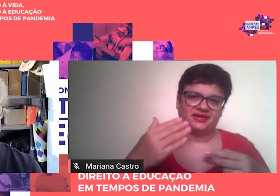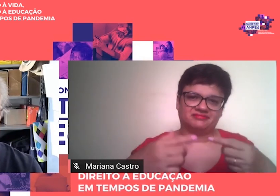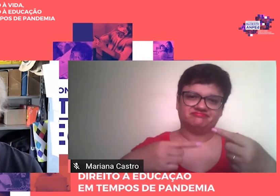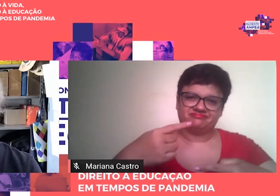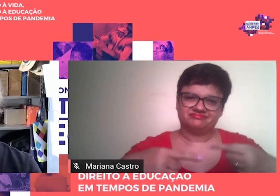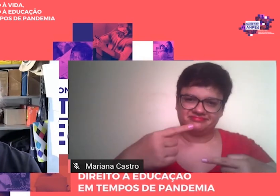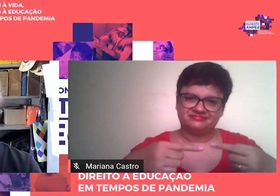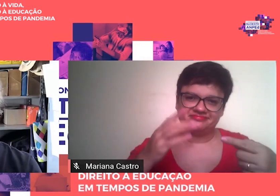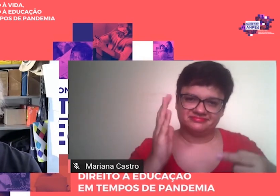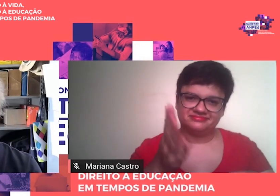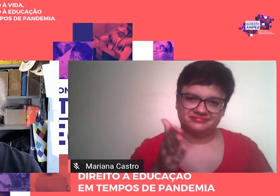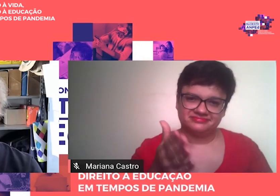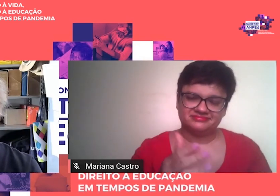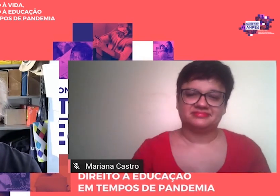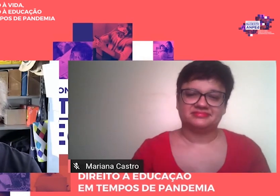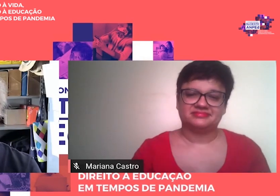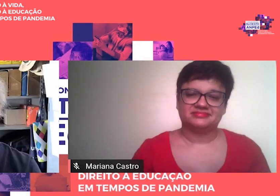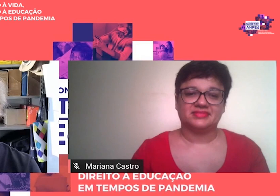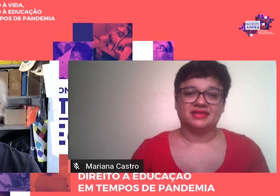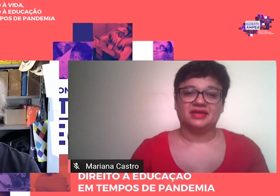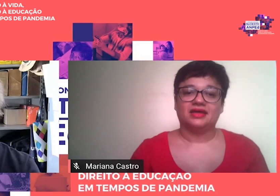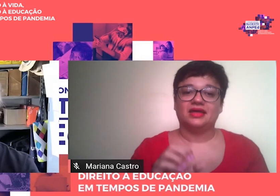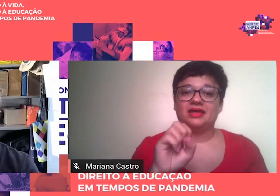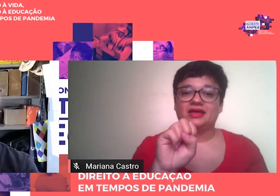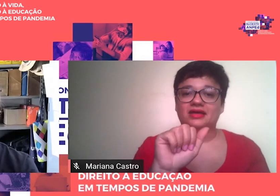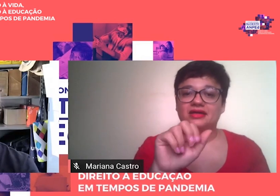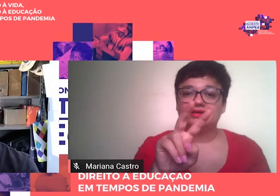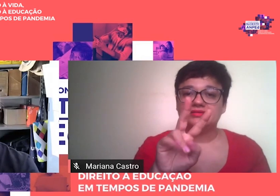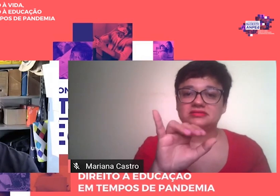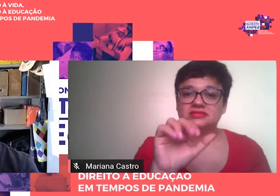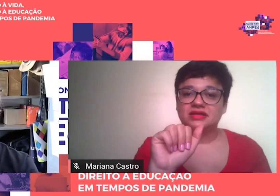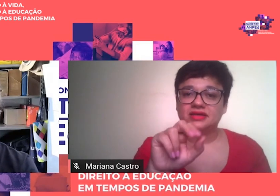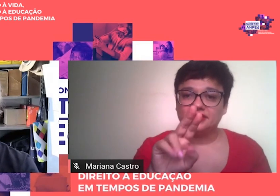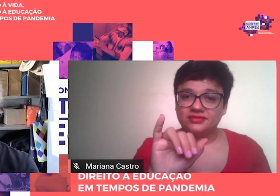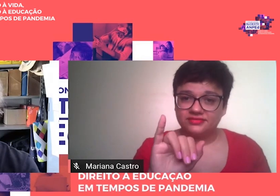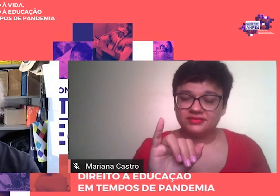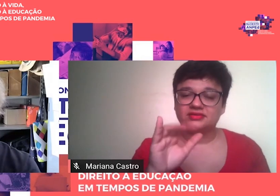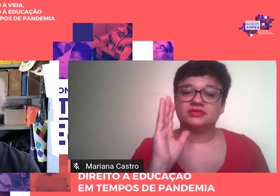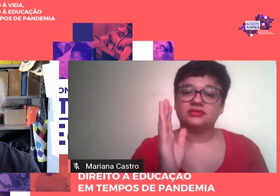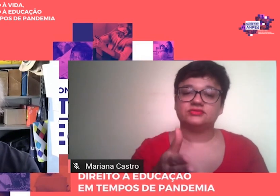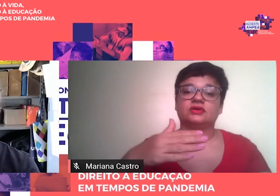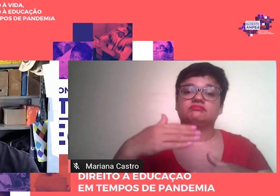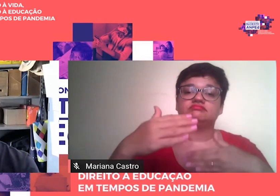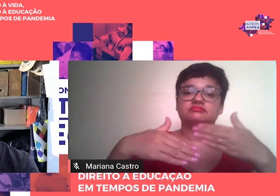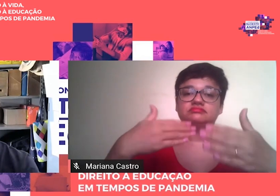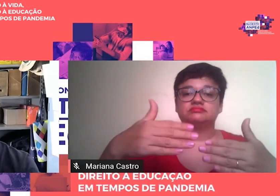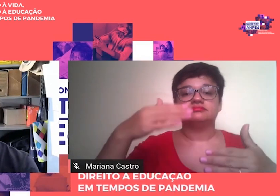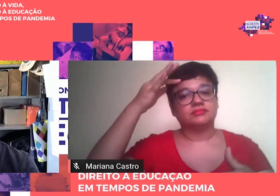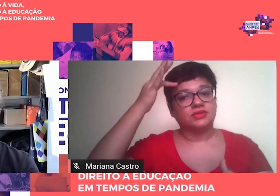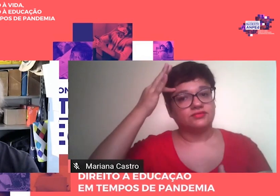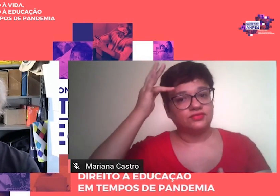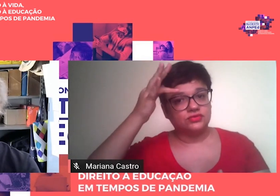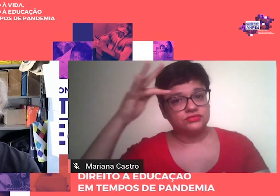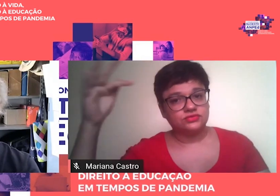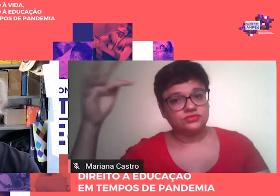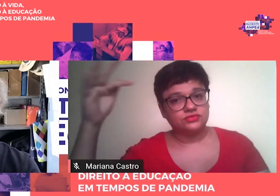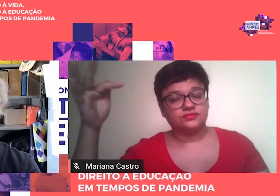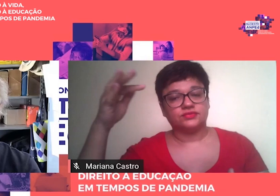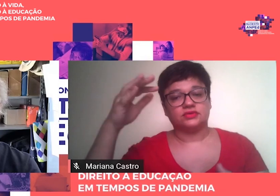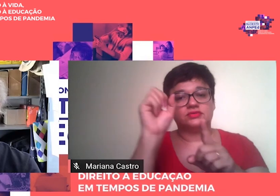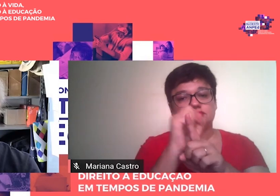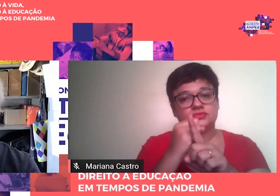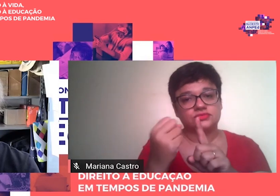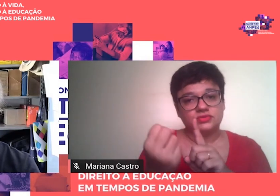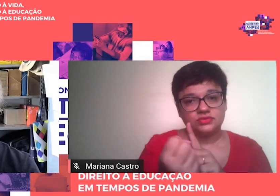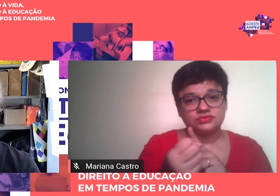categoria, Saviani buscou abranger produções nas áreas da filosofia e da sociologia, principalmente